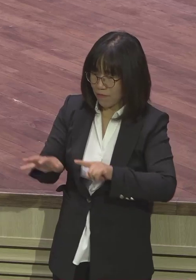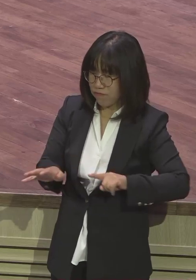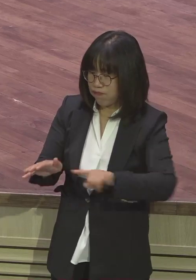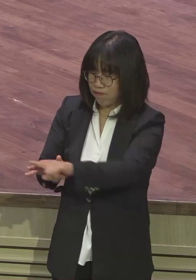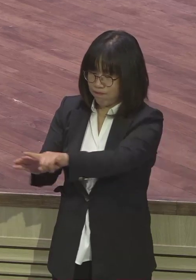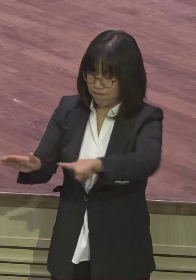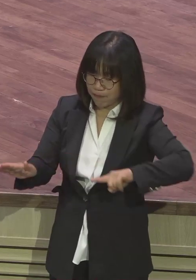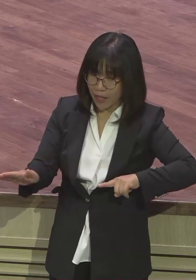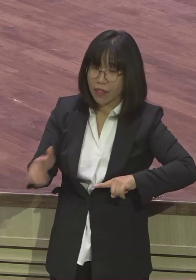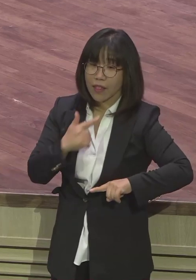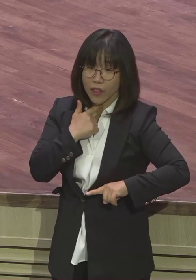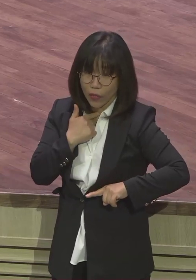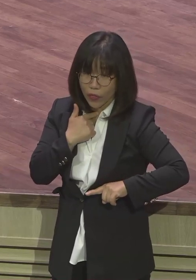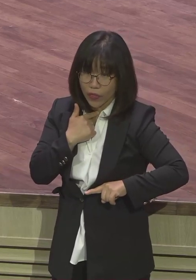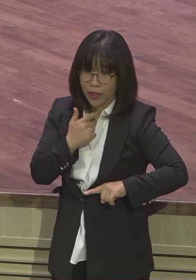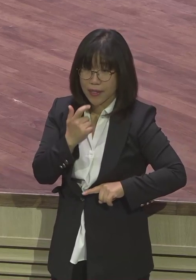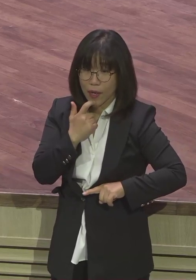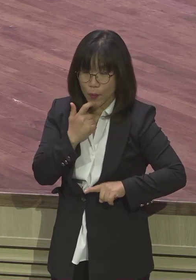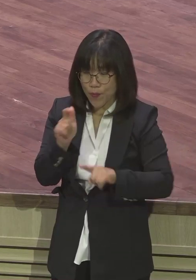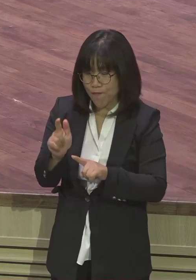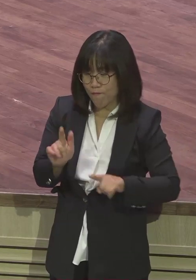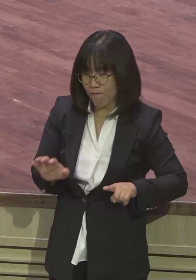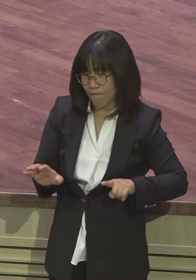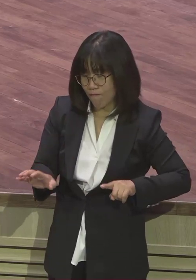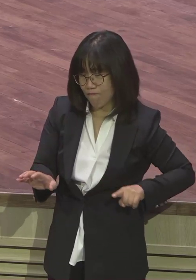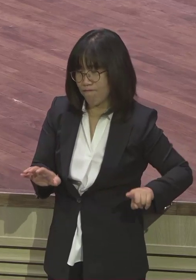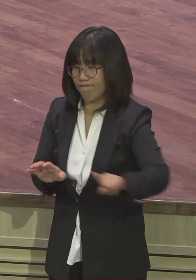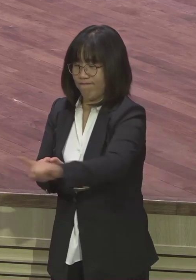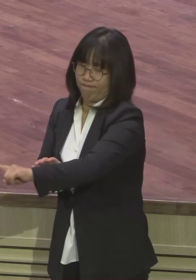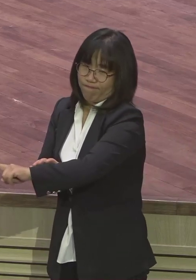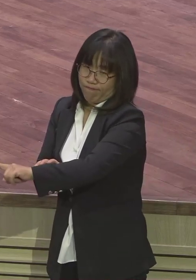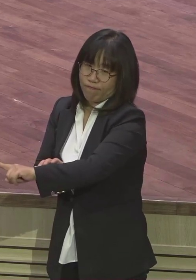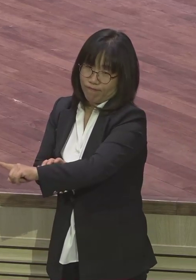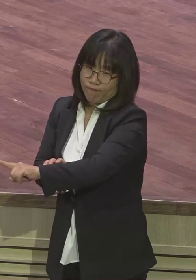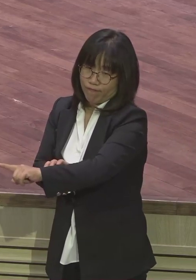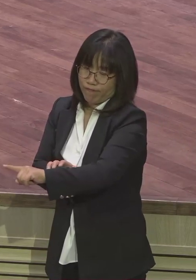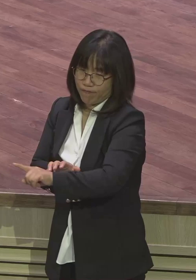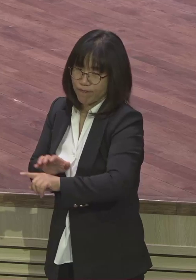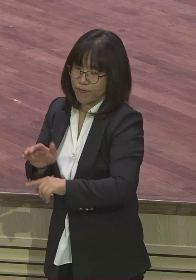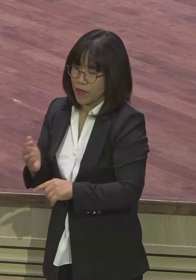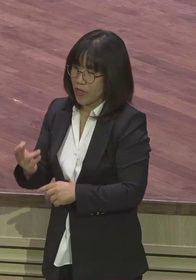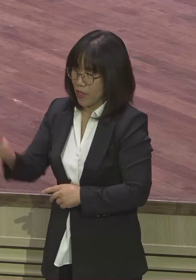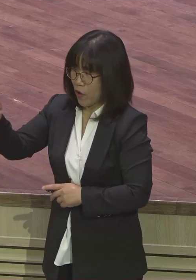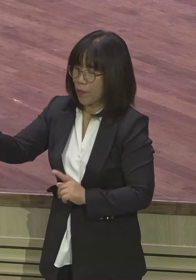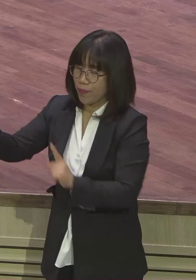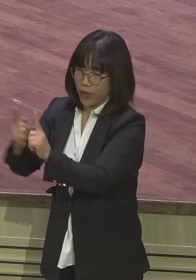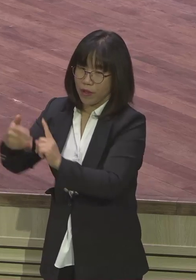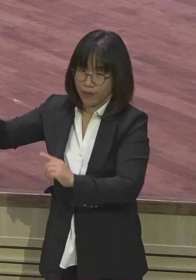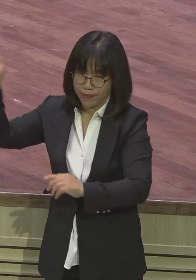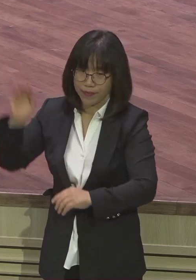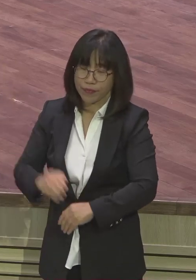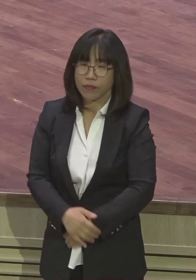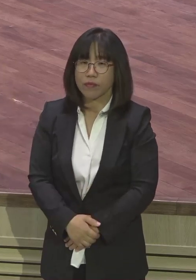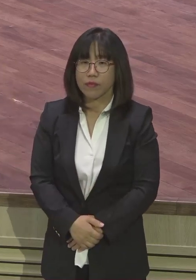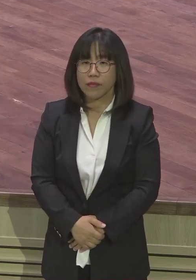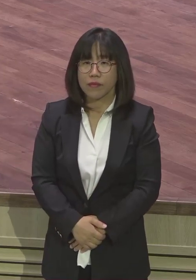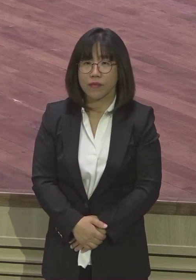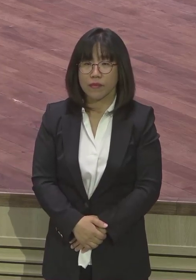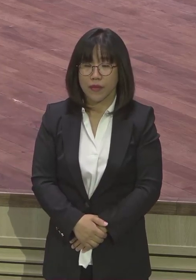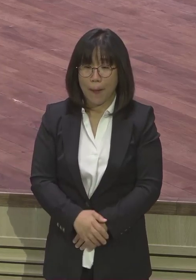우리를 24시간 넘어뜨리게 만드는 마귀의 정체성이 뭡니까? 마귀의 정체성,